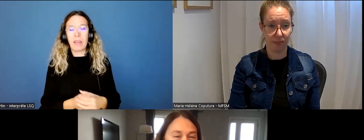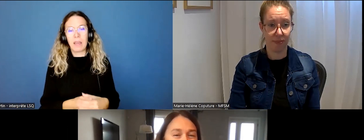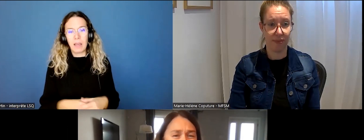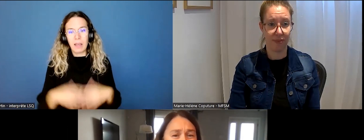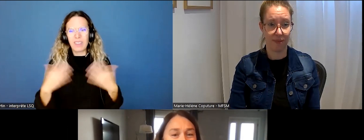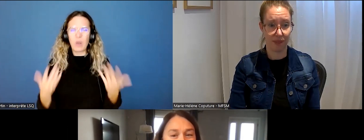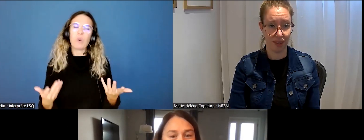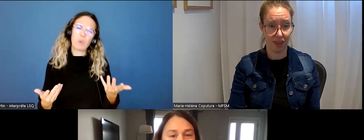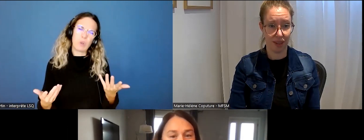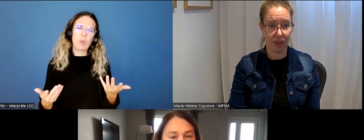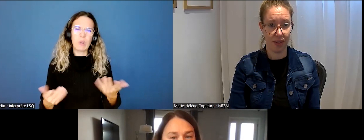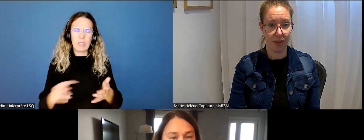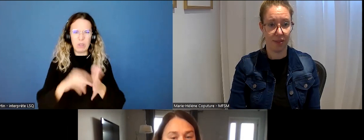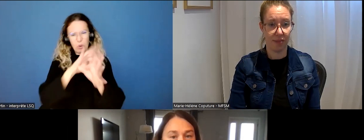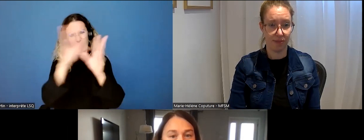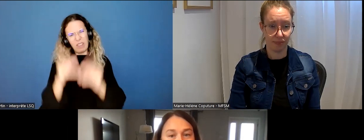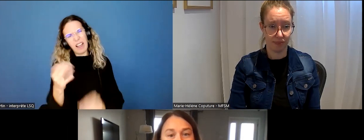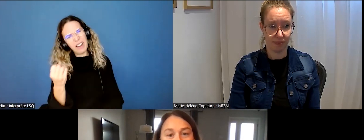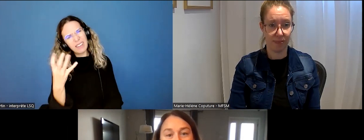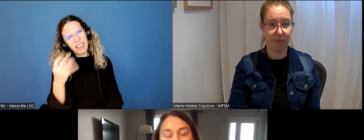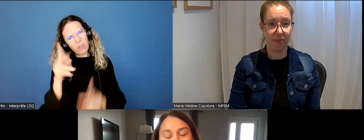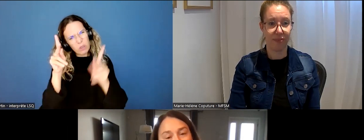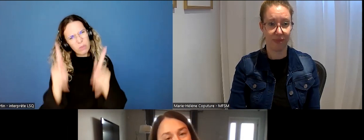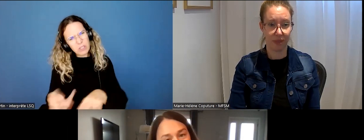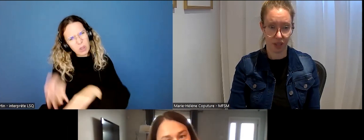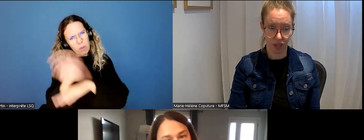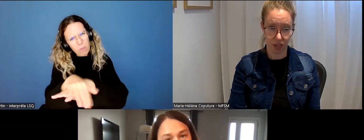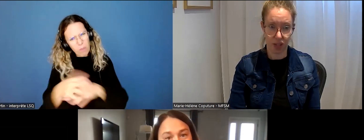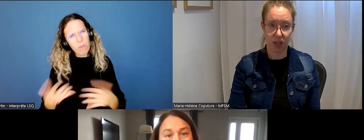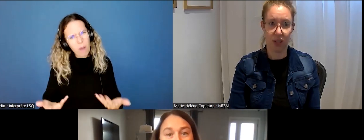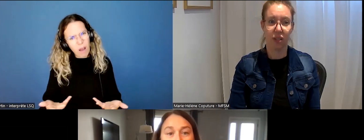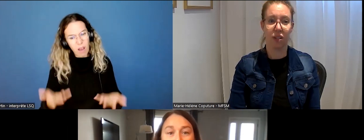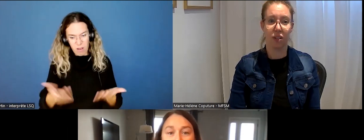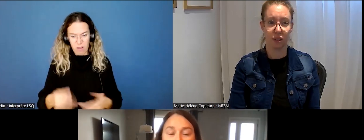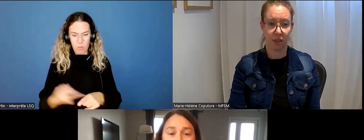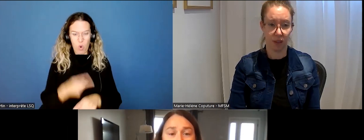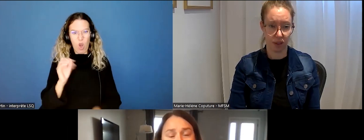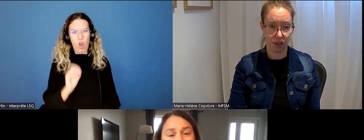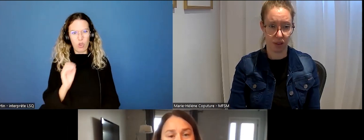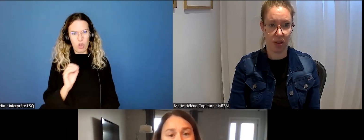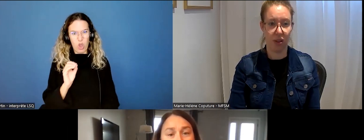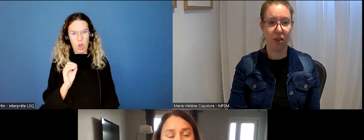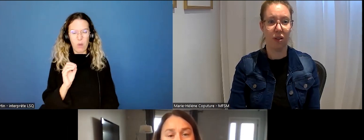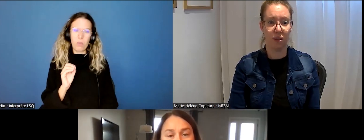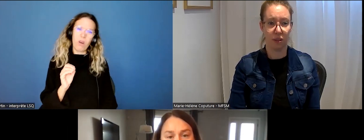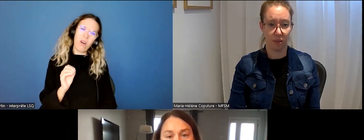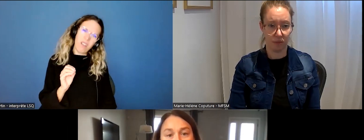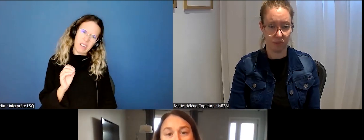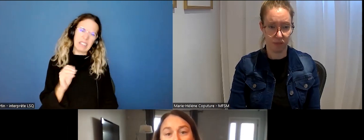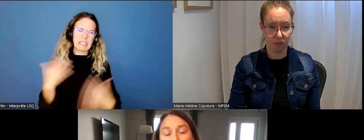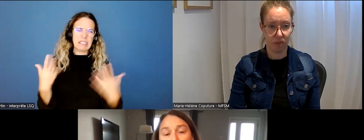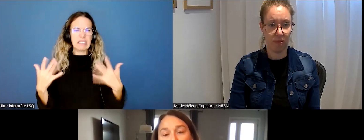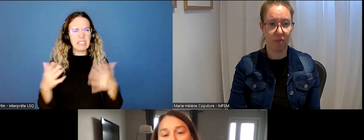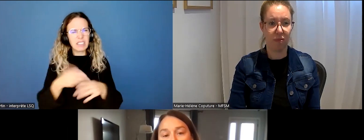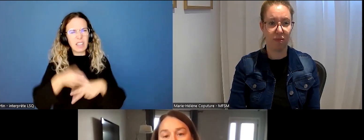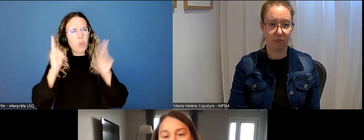Donc ça fait quand même 14 personnes qui sont décédées. On est rendu au mois d'octobre. C'est beaucoup déjà.